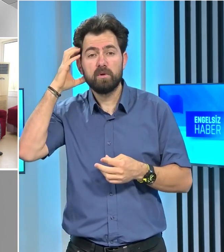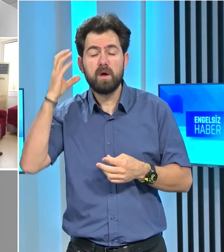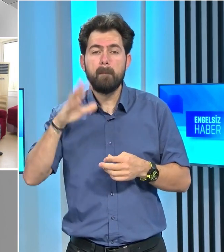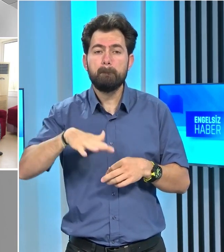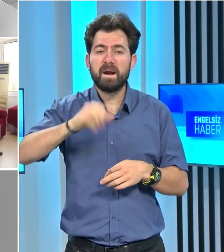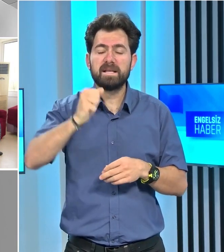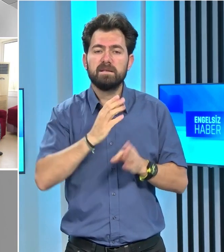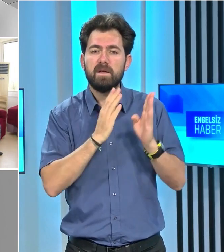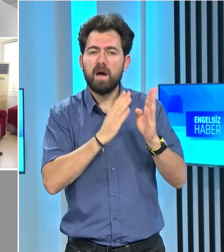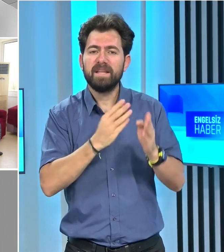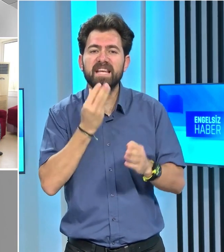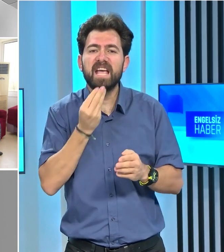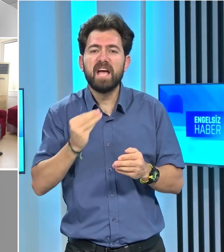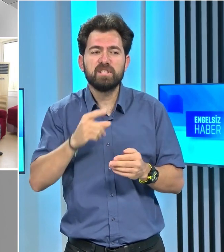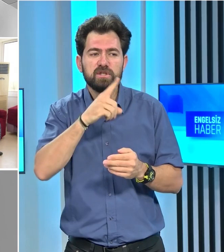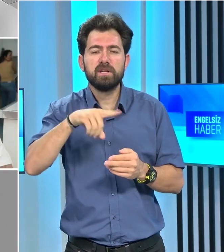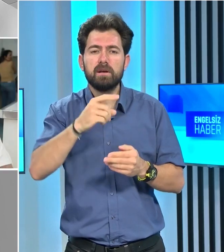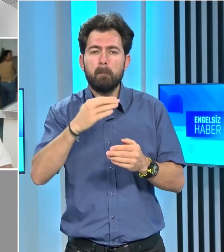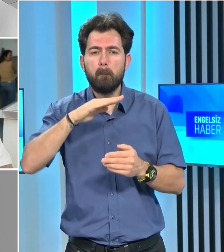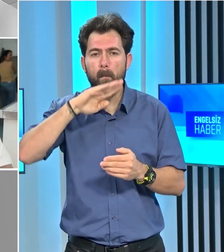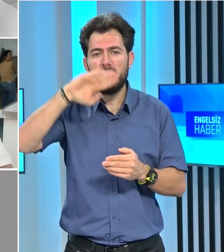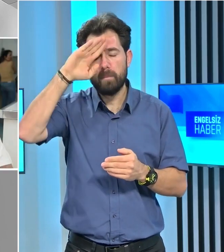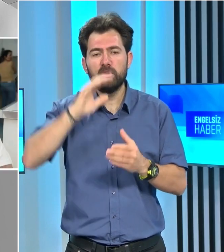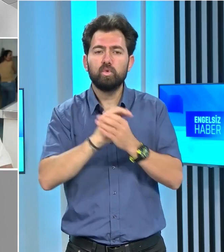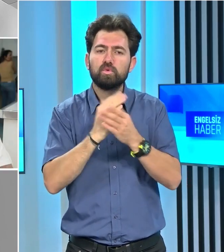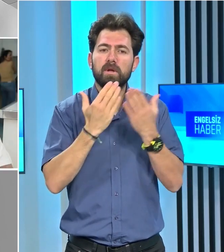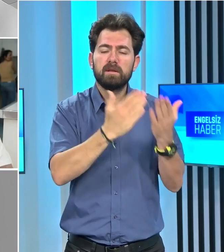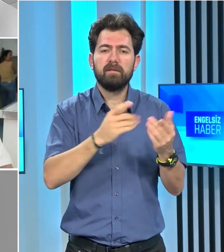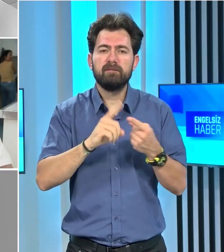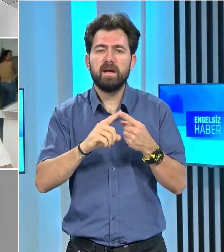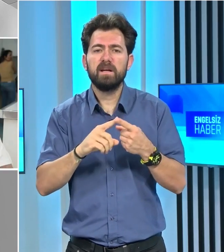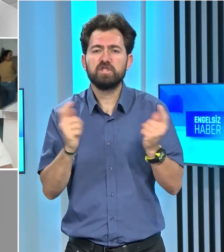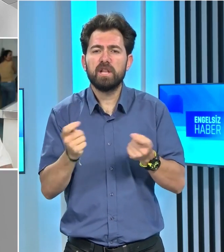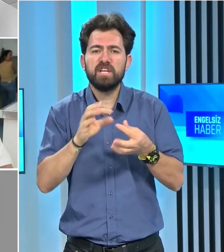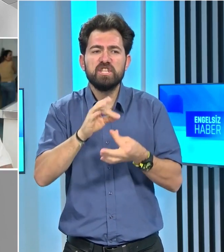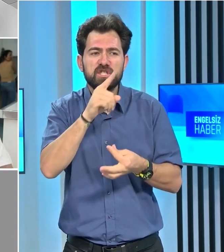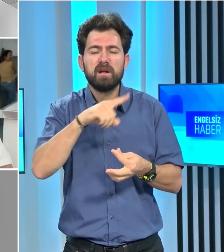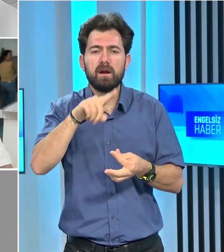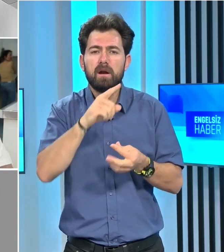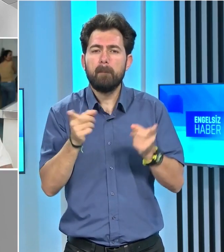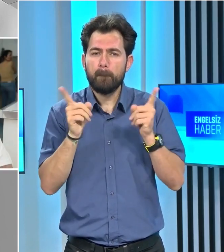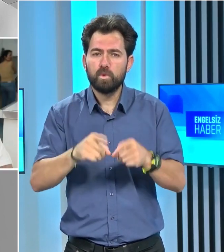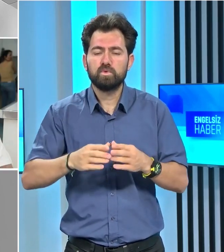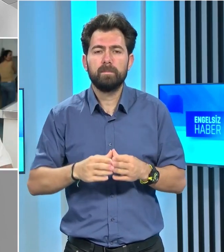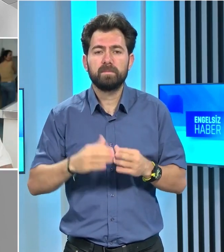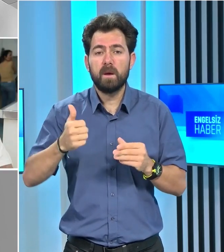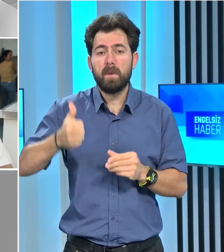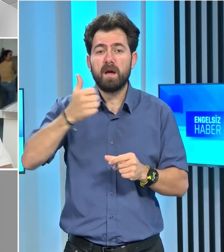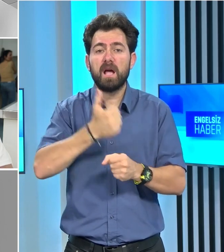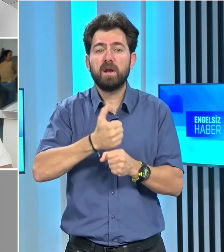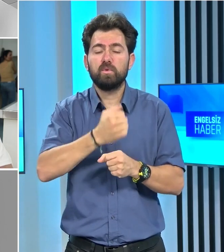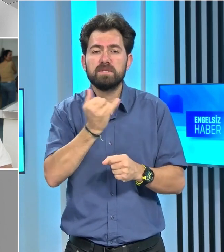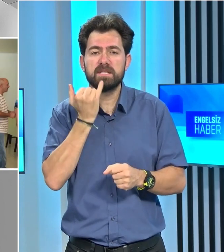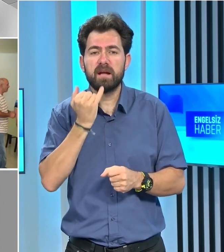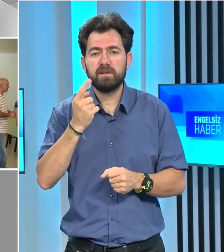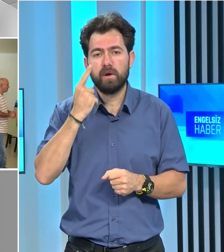eden gençlerin bayramını kutladı ve personelle bir araya geldi. Bakan Gardiyanoğlu ziyaretlerinde,